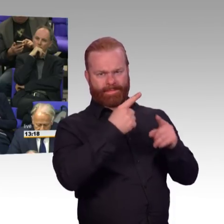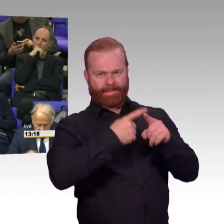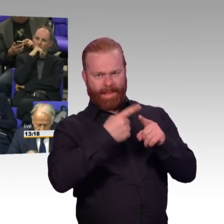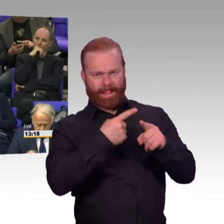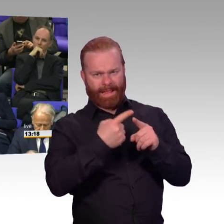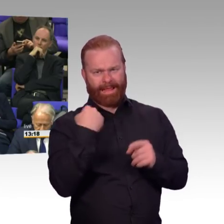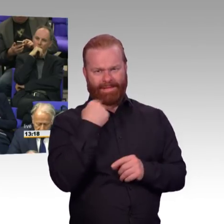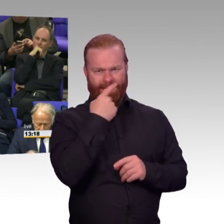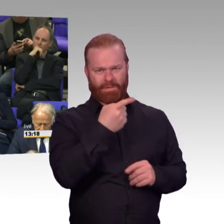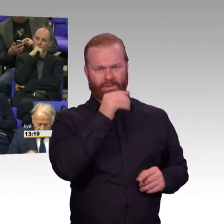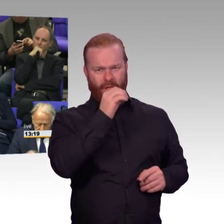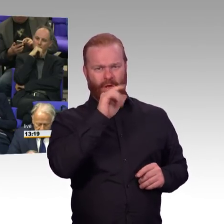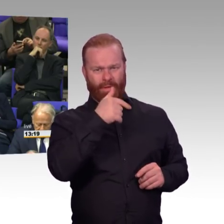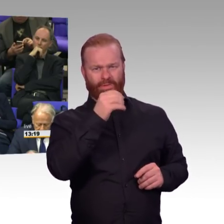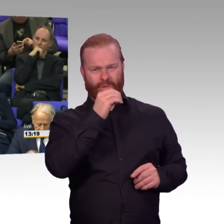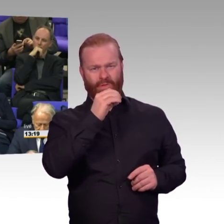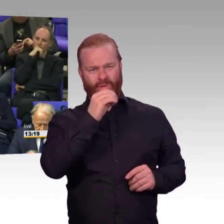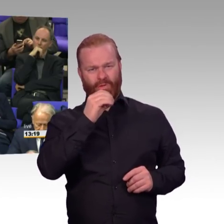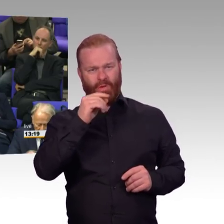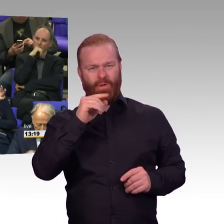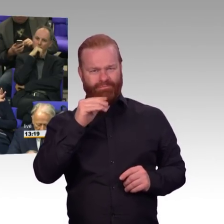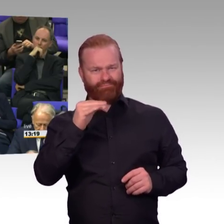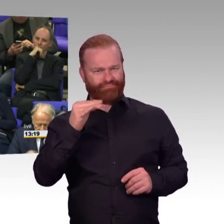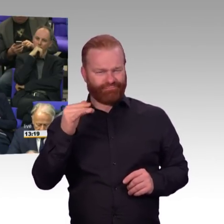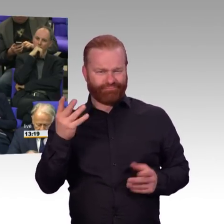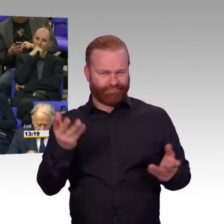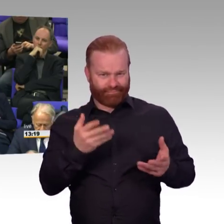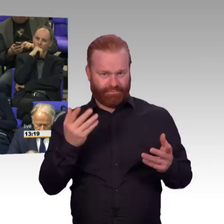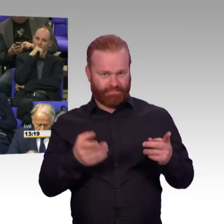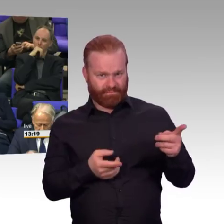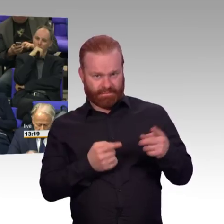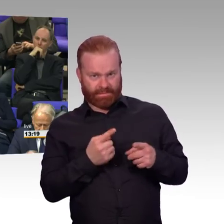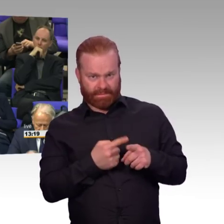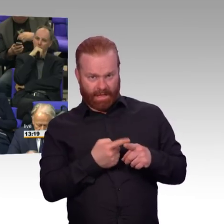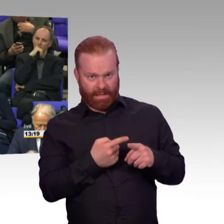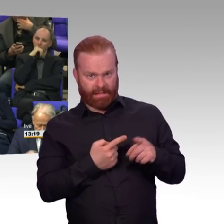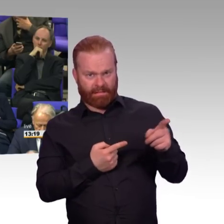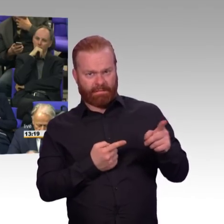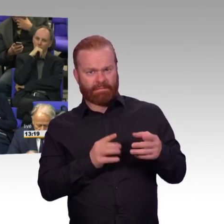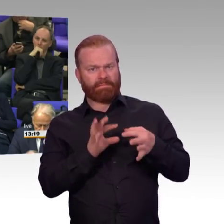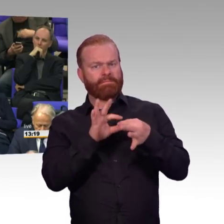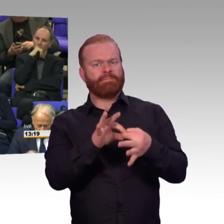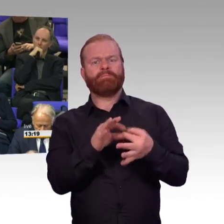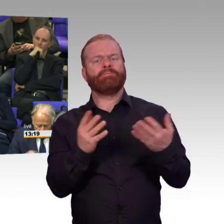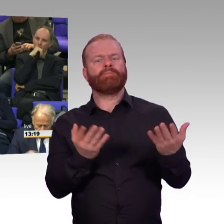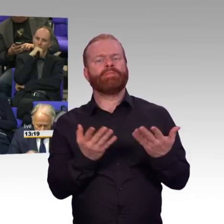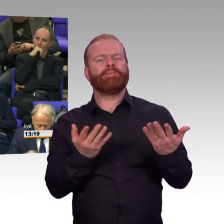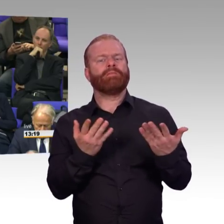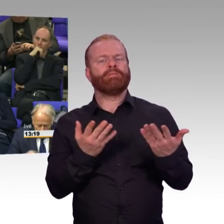Zahl, die bezieht sich darauf. Auch wenn man sie überhaupt ernst nimmt, dass wir ein Jahr lang die CO2-Emissionen in Deutschland aussetzen. Was macht diese Zahl für einen Sinn?